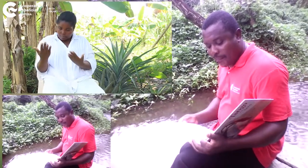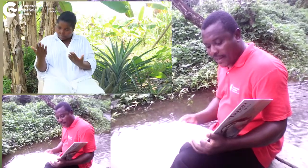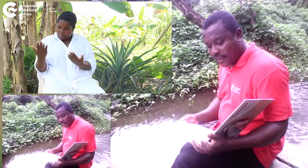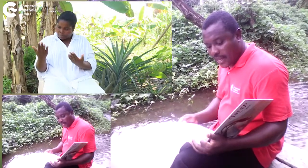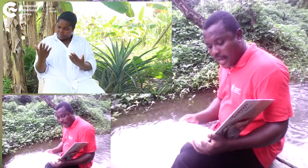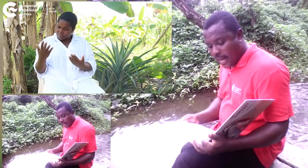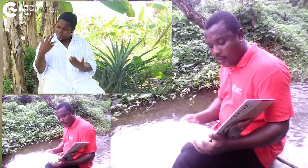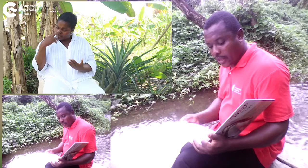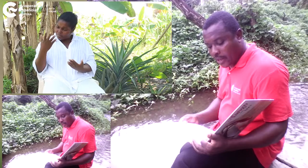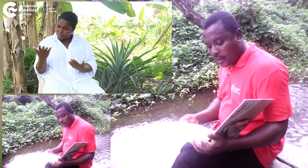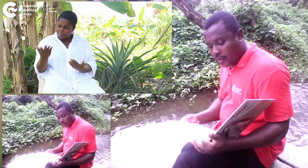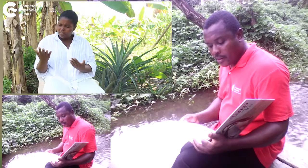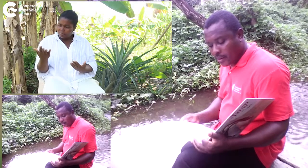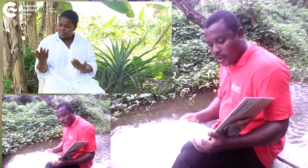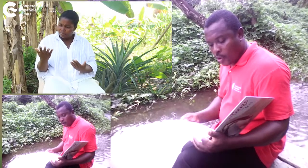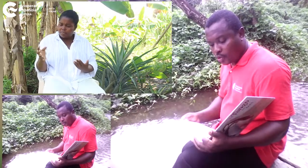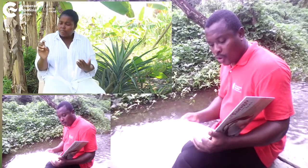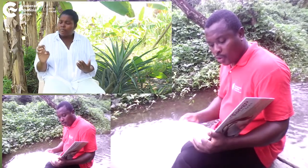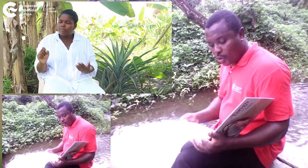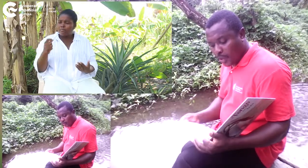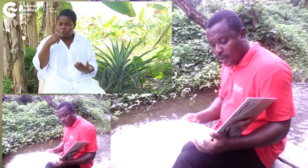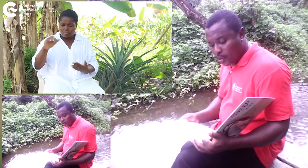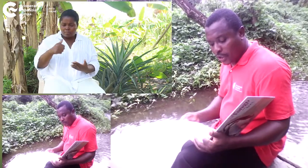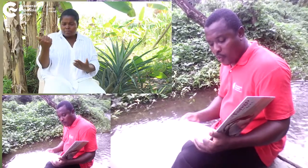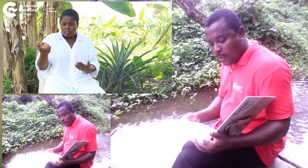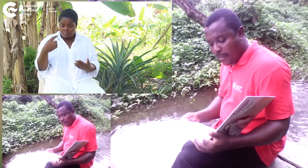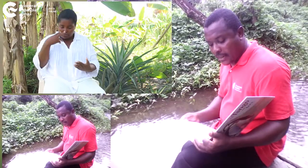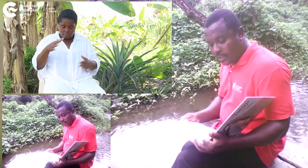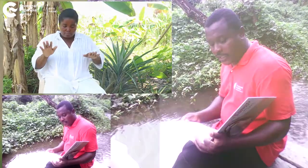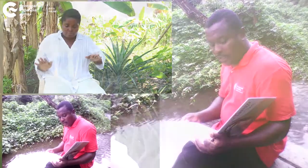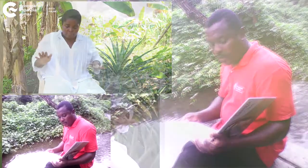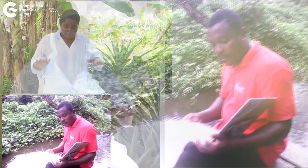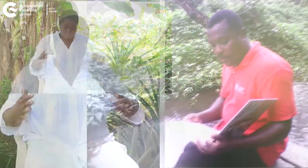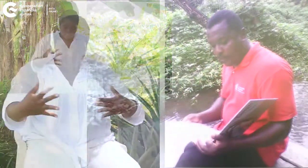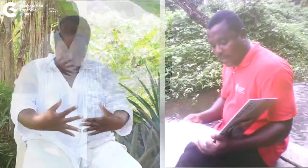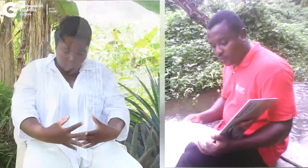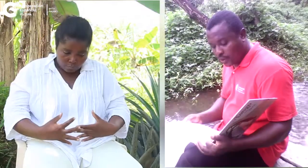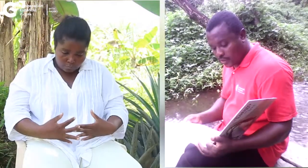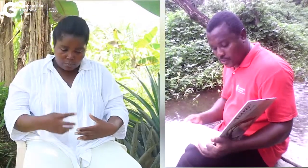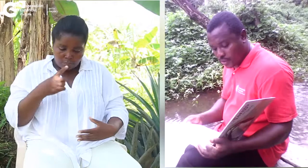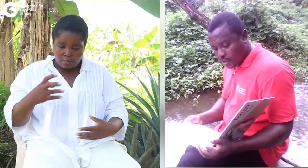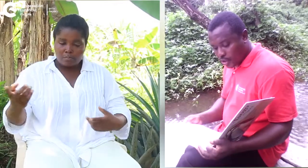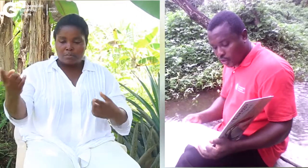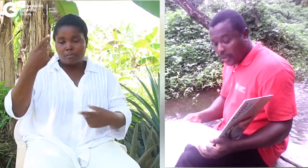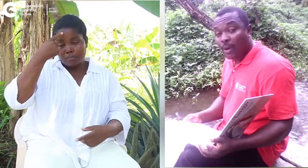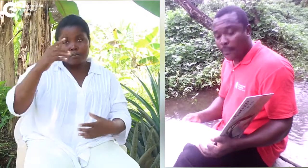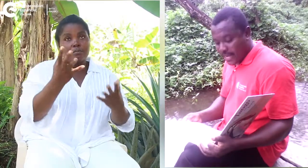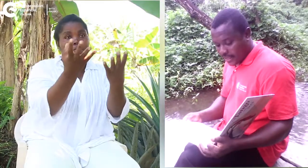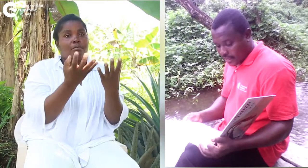parecía a lo que los otros pingüinos incubaban y se lo llevó para su nido. Solo era una piedra.